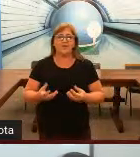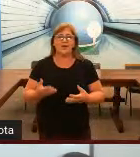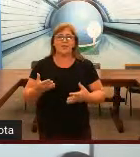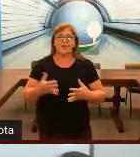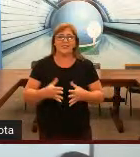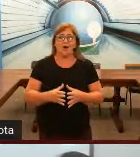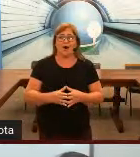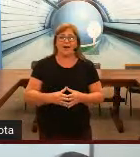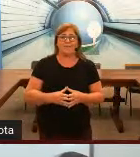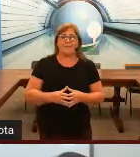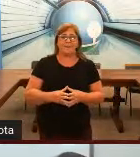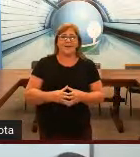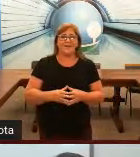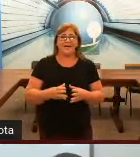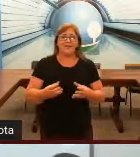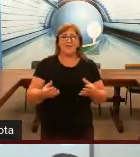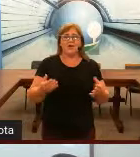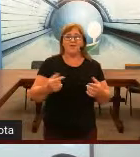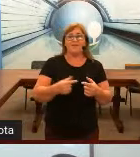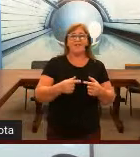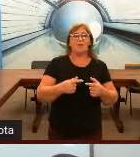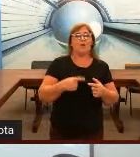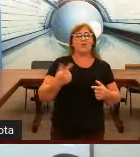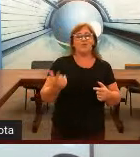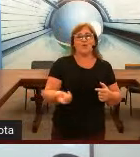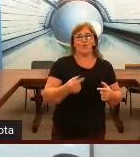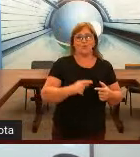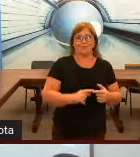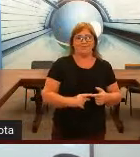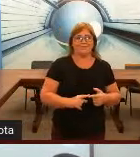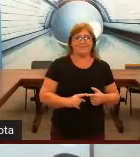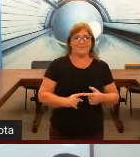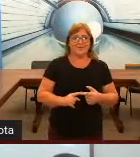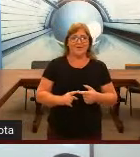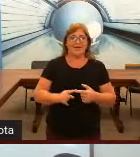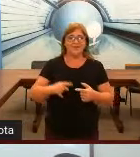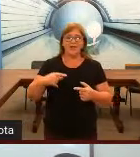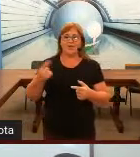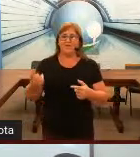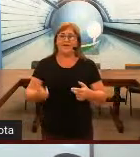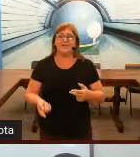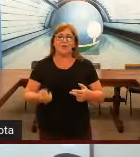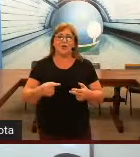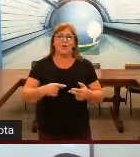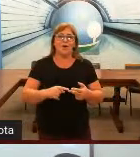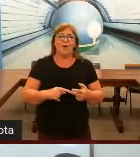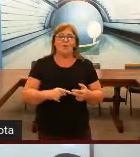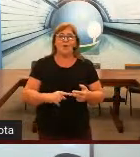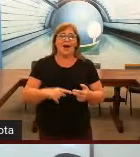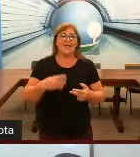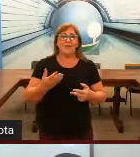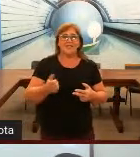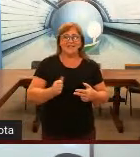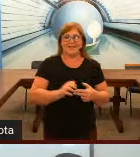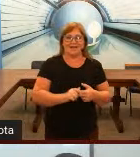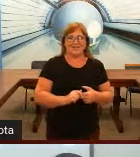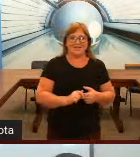surdo entra para a escola, e ele não tem convivência com outro surdo. Ele não tem convivência com a língua de sinais.